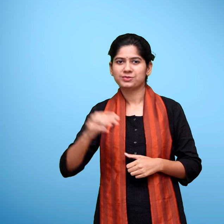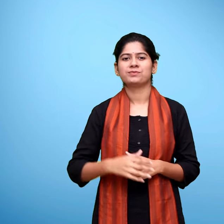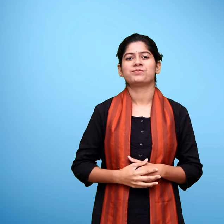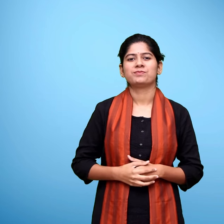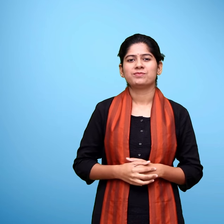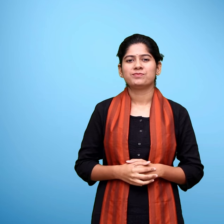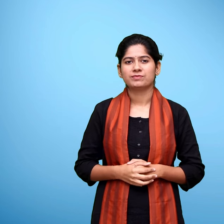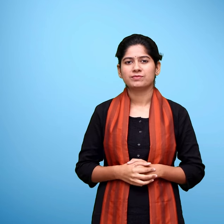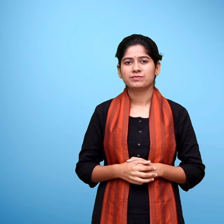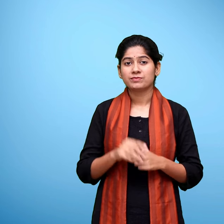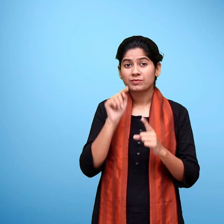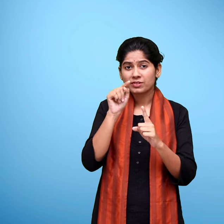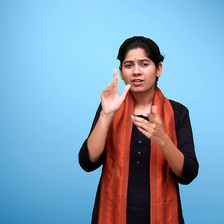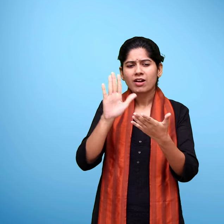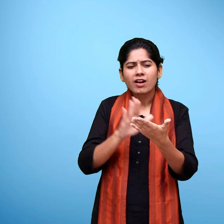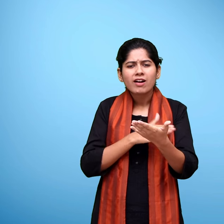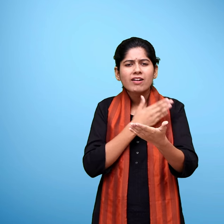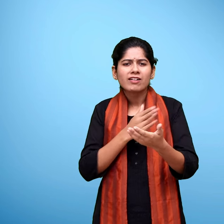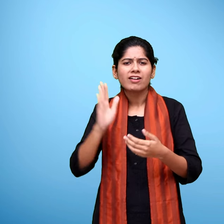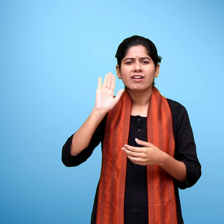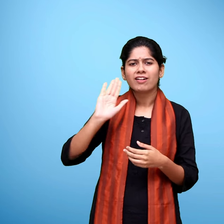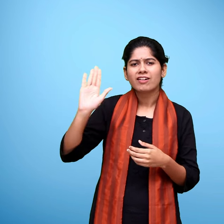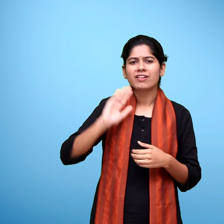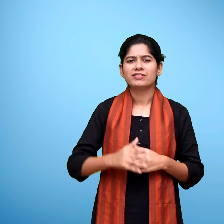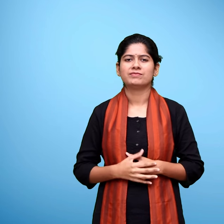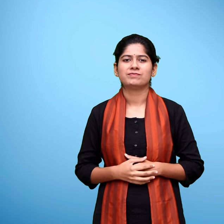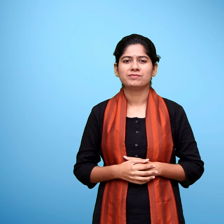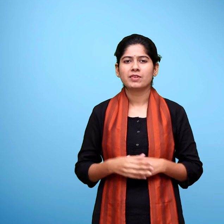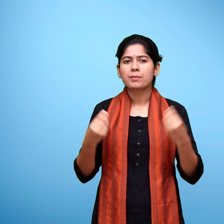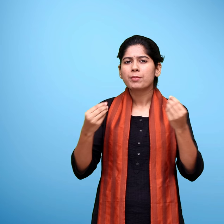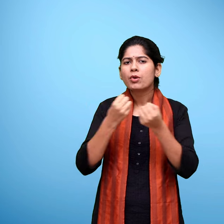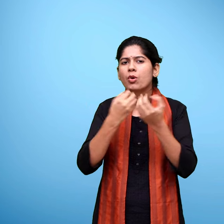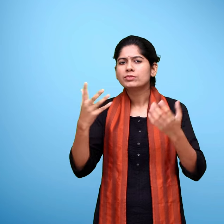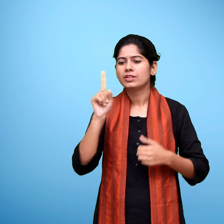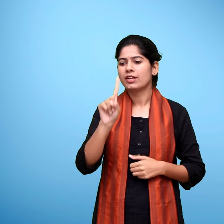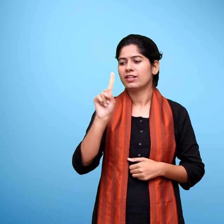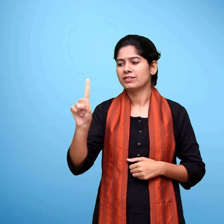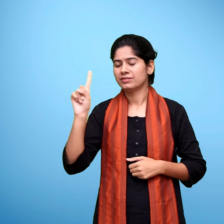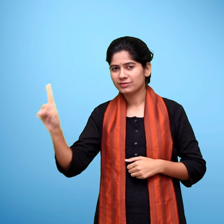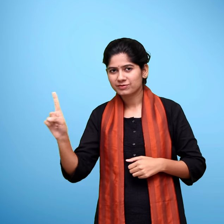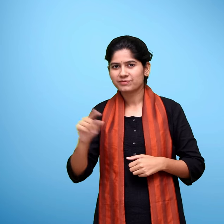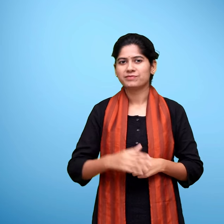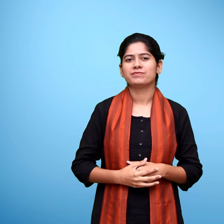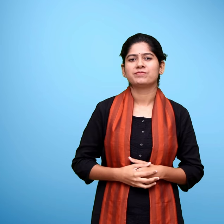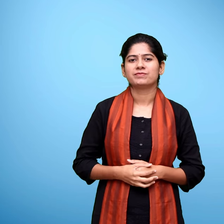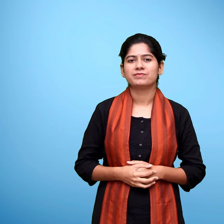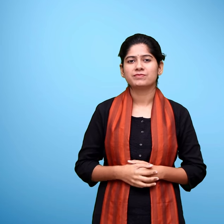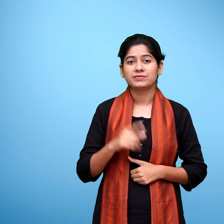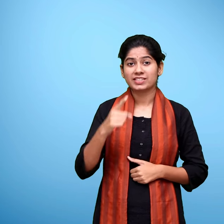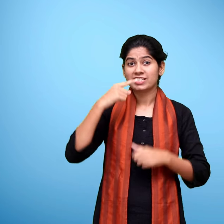अक्षर गीत प्रिष्ठ एक्सव ग्यारह ये